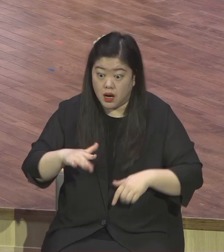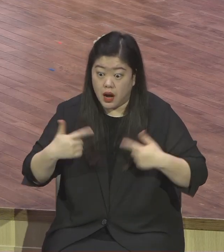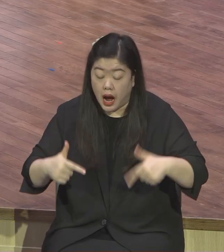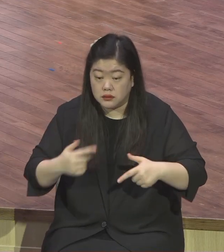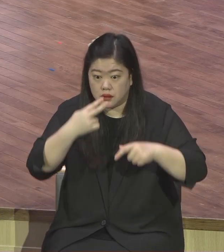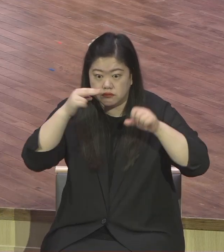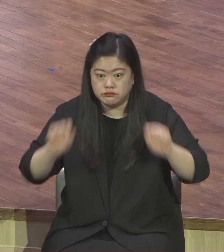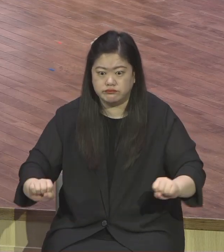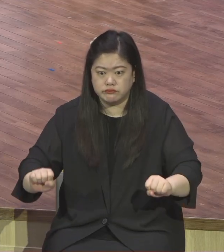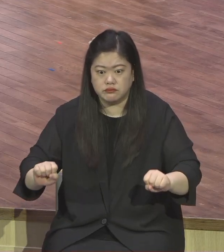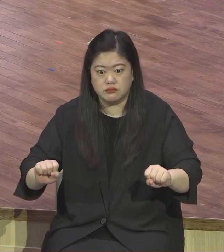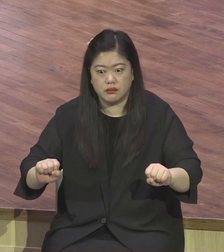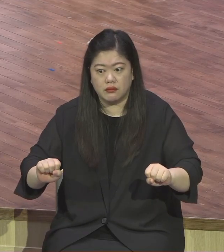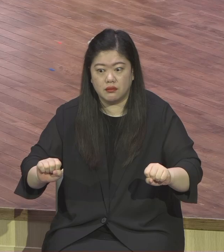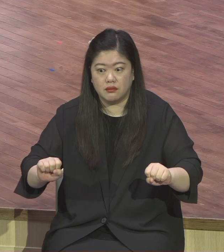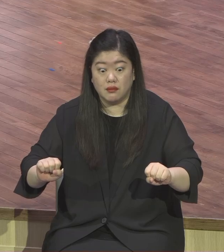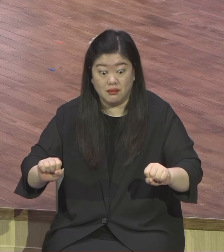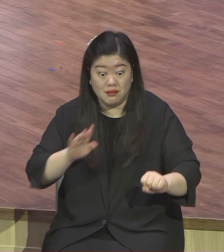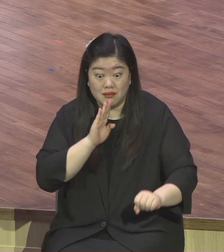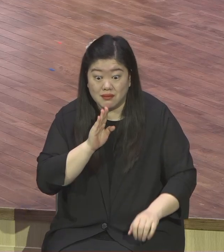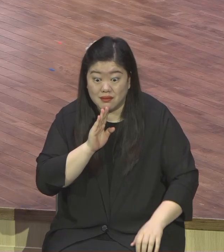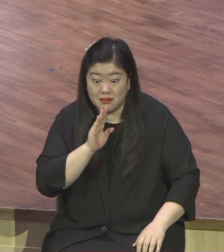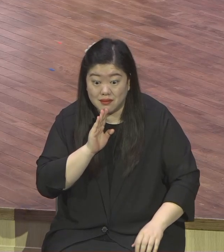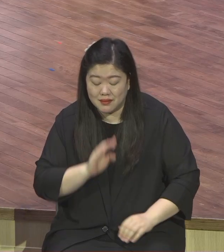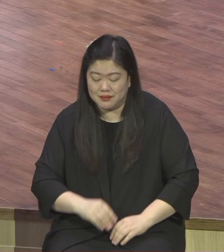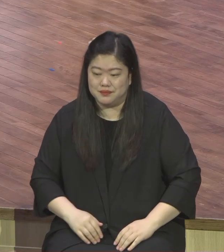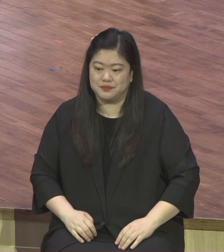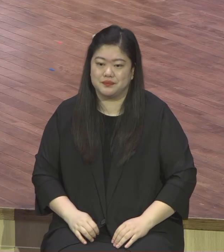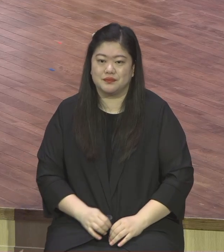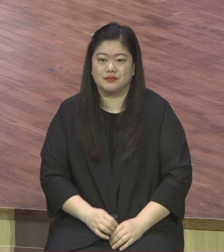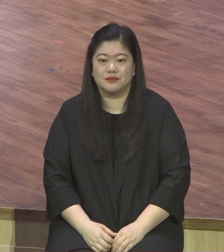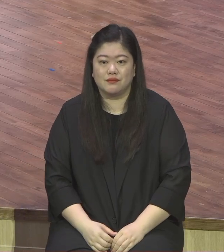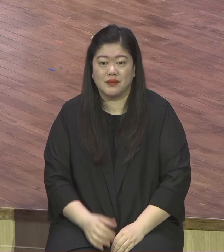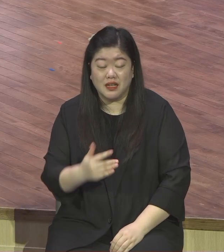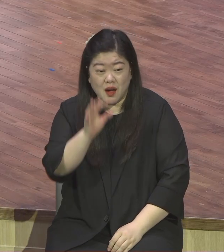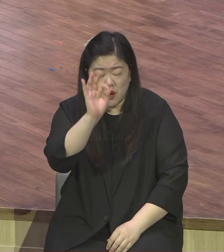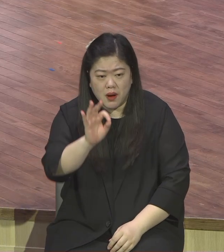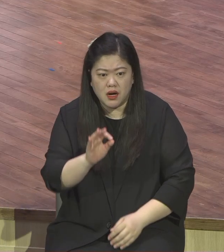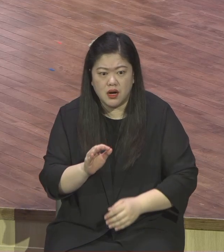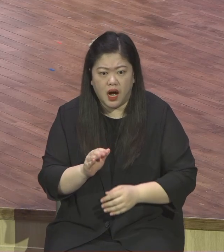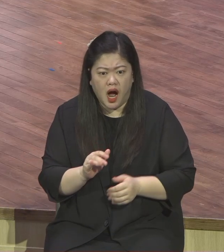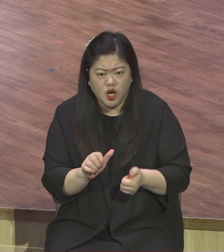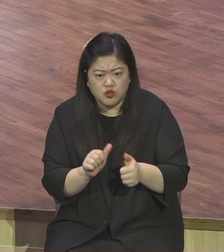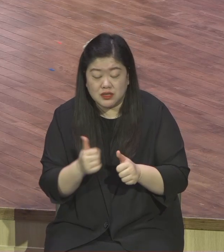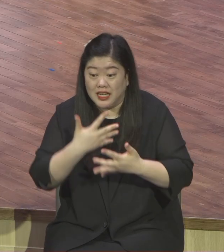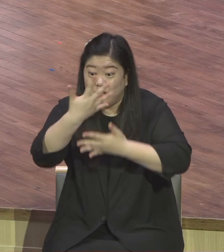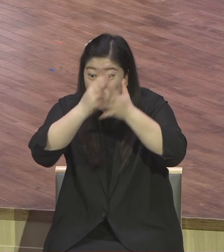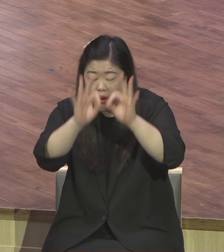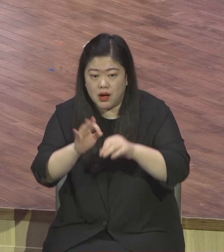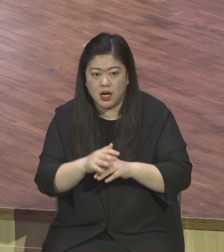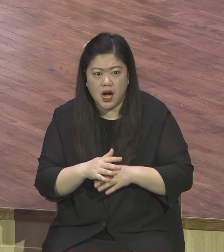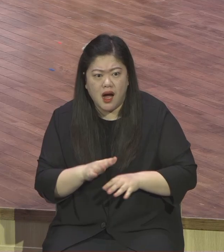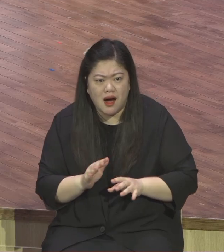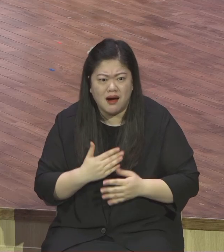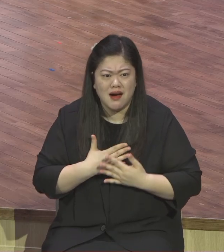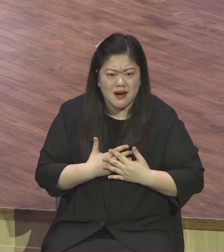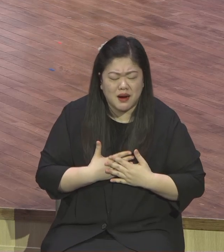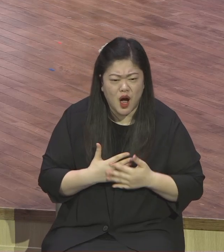내용을 담고 저도 영화를 봤는데 막 아슬아슬하기도 하고 온갖 스릴이 넘치는 그냥 말로 막 눈을